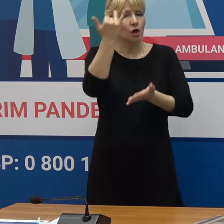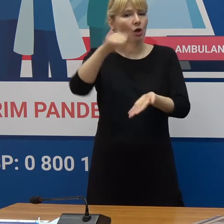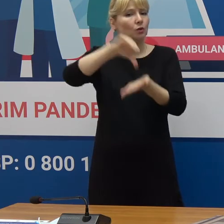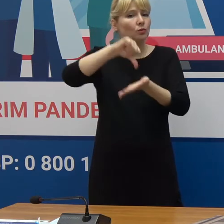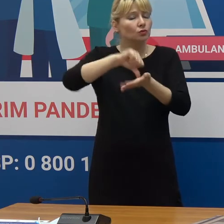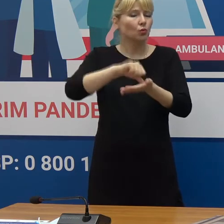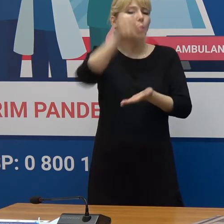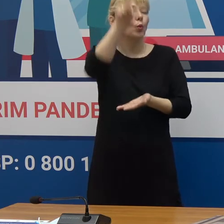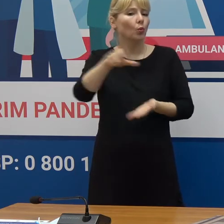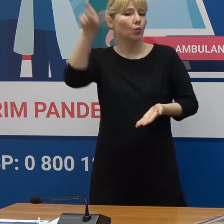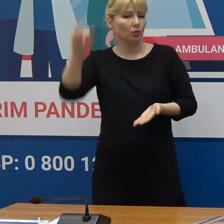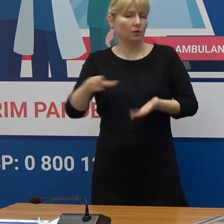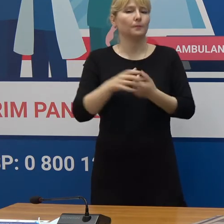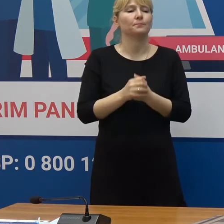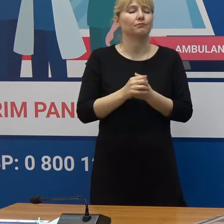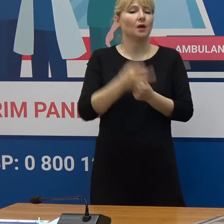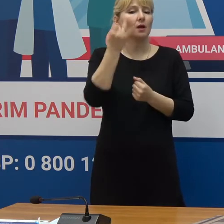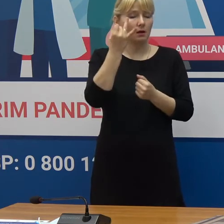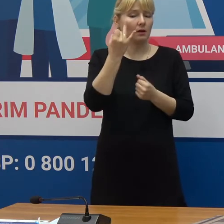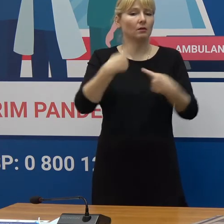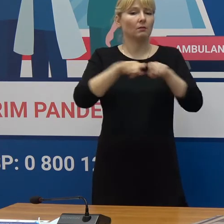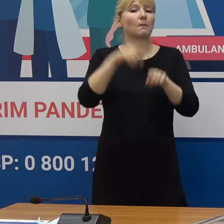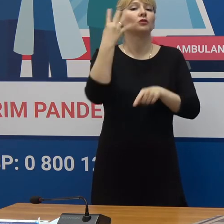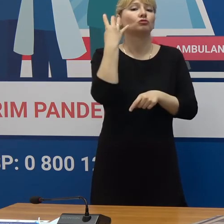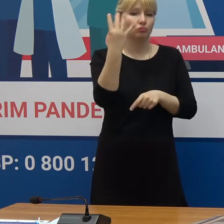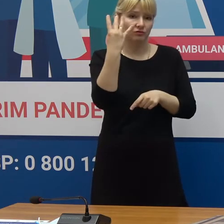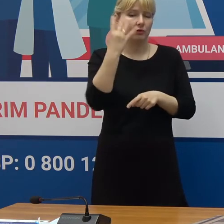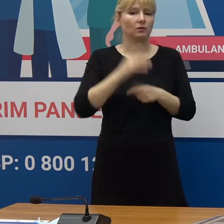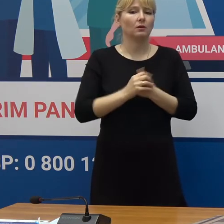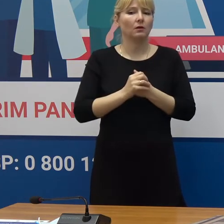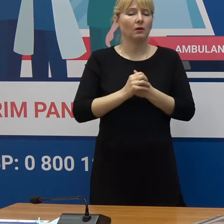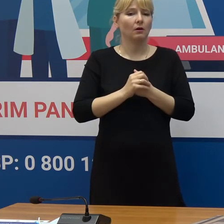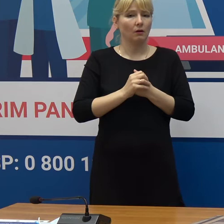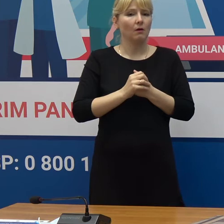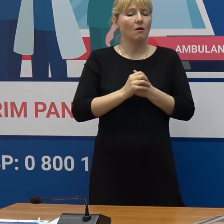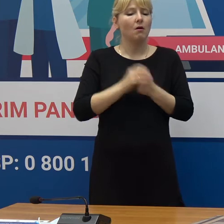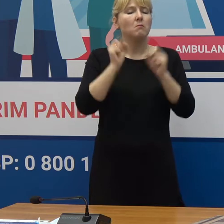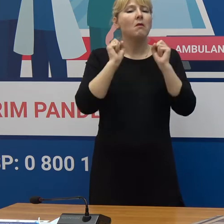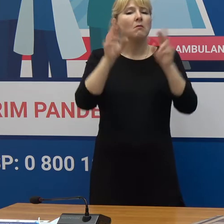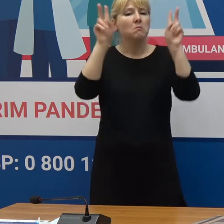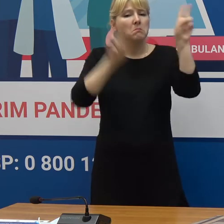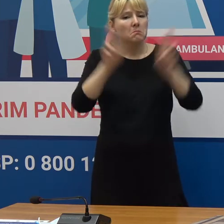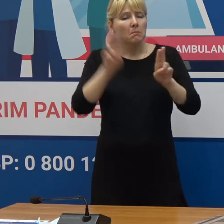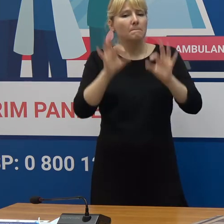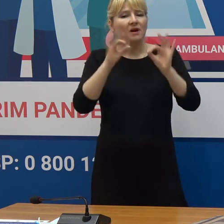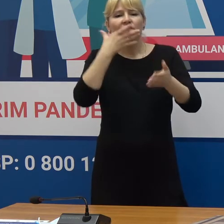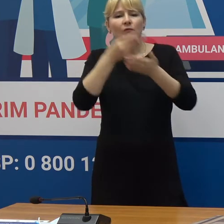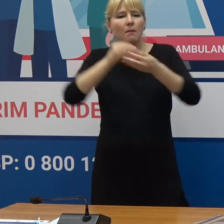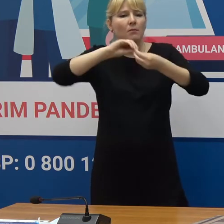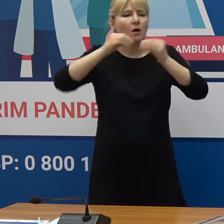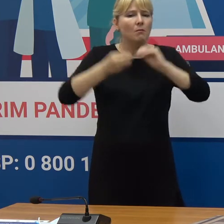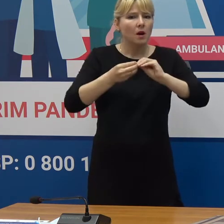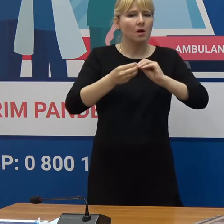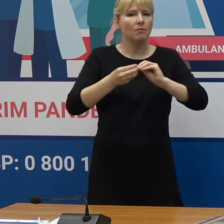cetățenilor 4. Inovații Abortarea rezolvării creative a problemelor și a